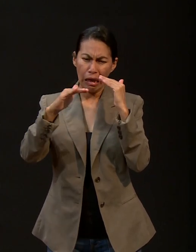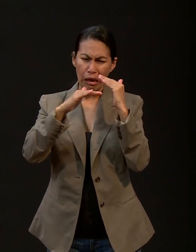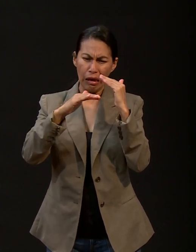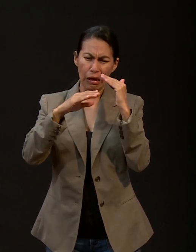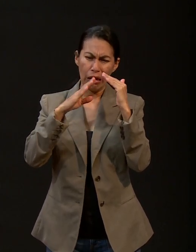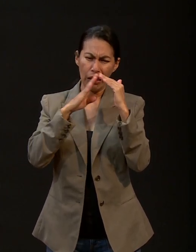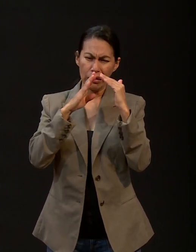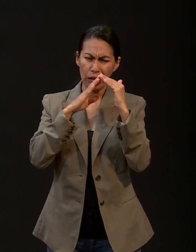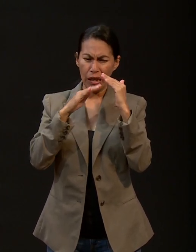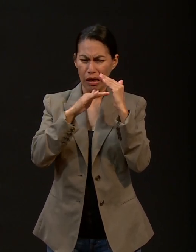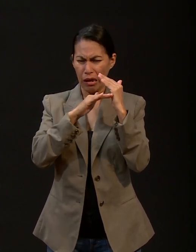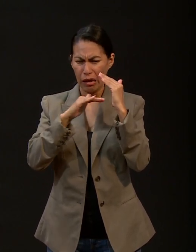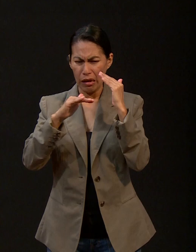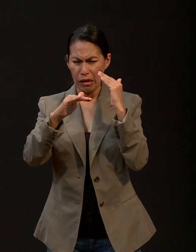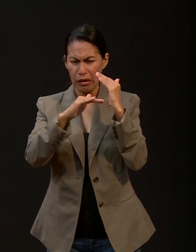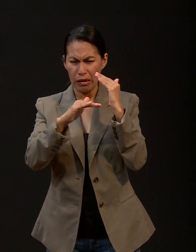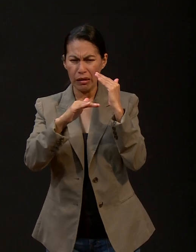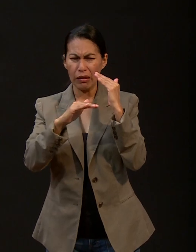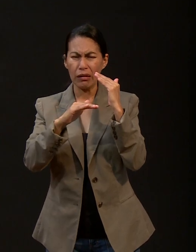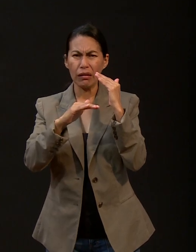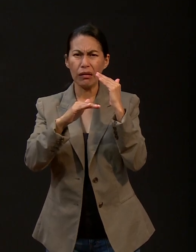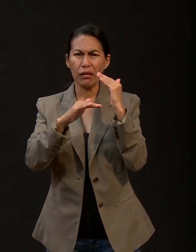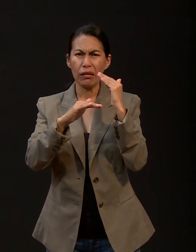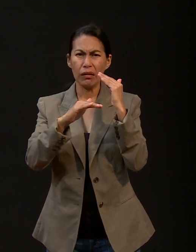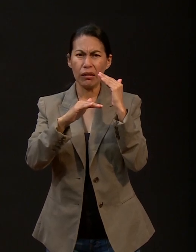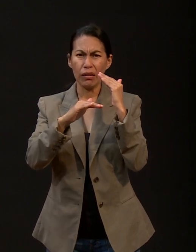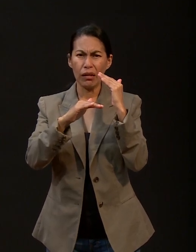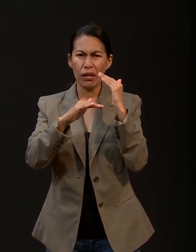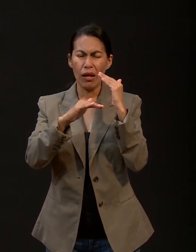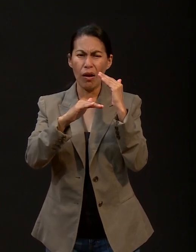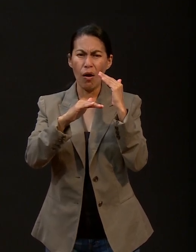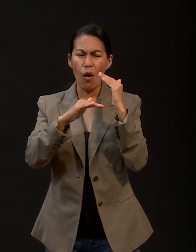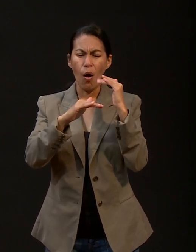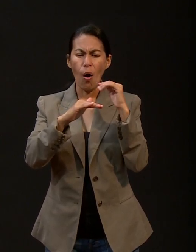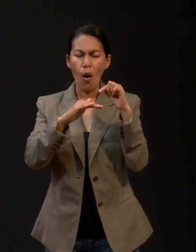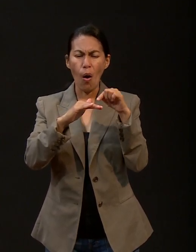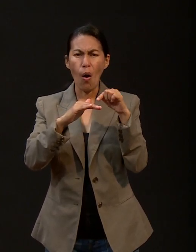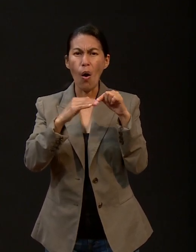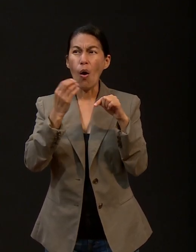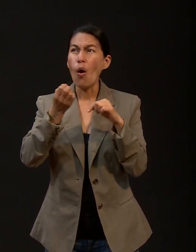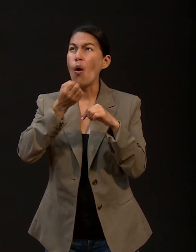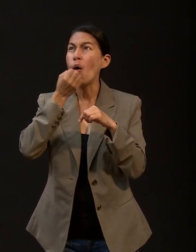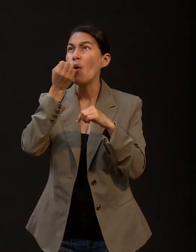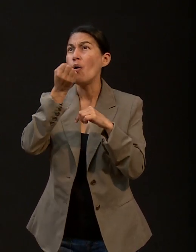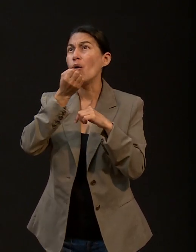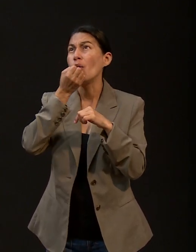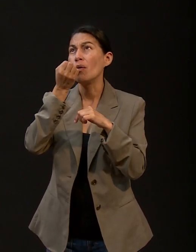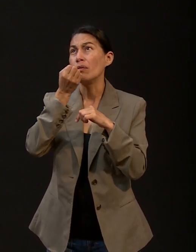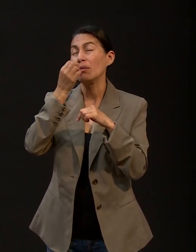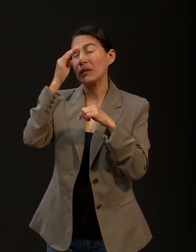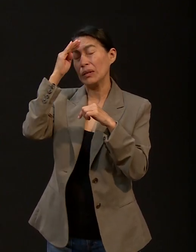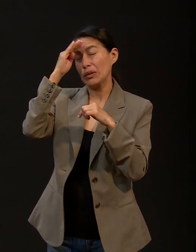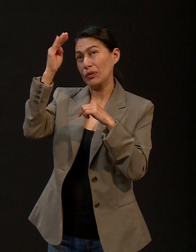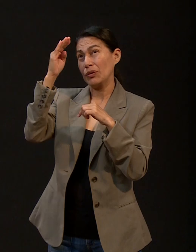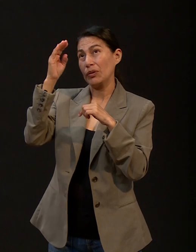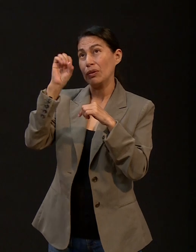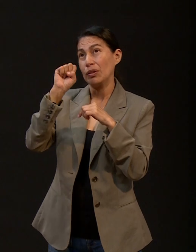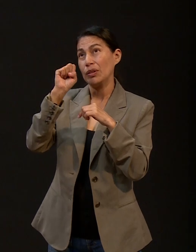Ella me contaba que en su oración decía, pues, Jenny, es tuya. Yo te la